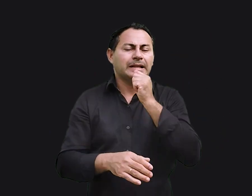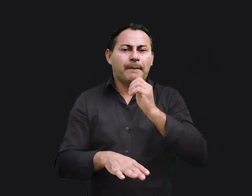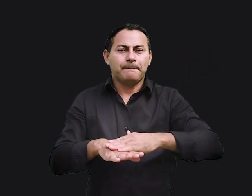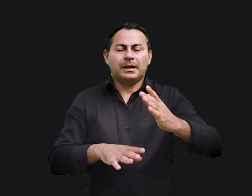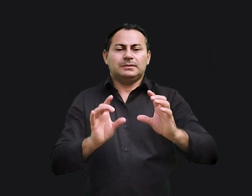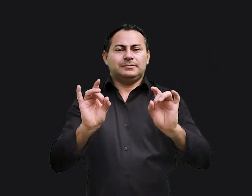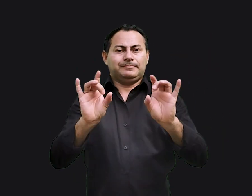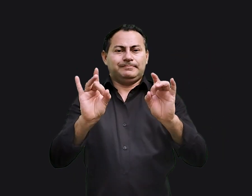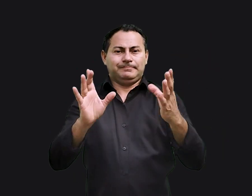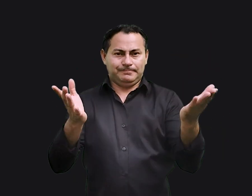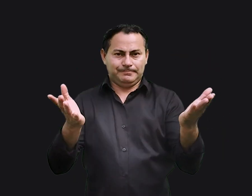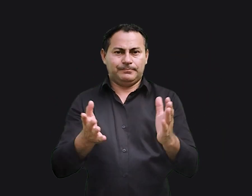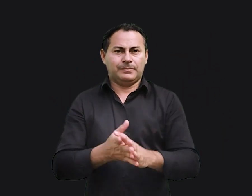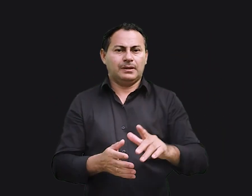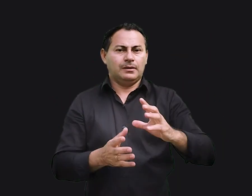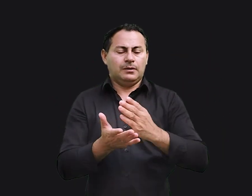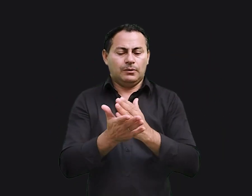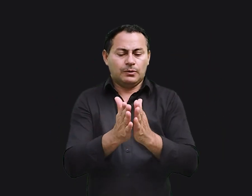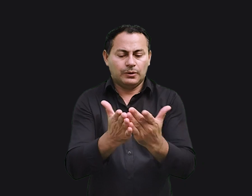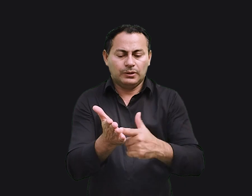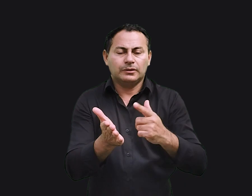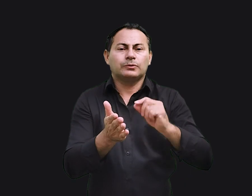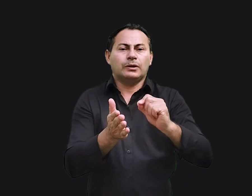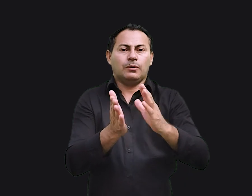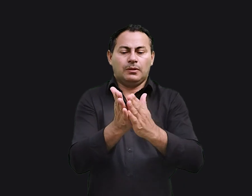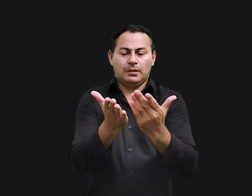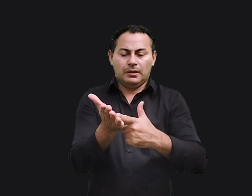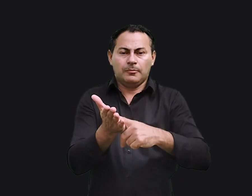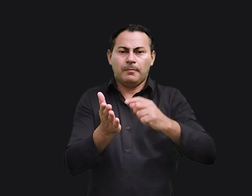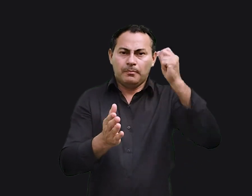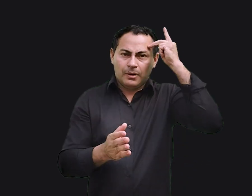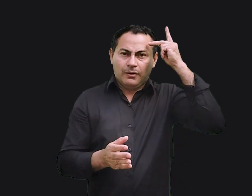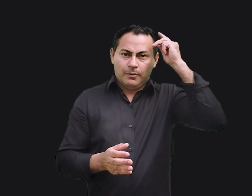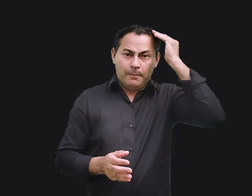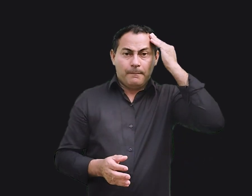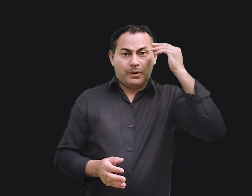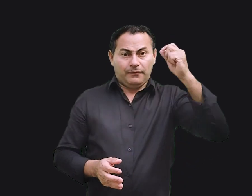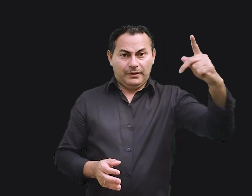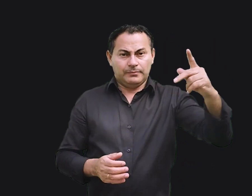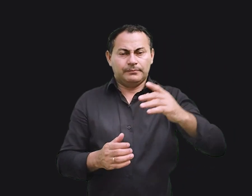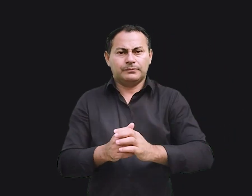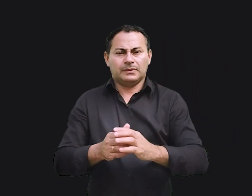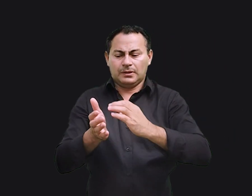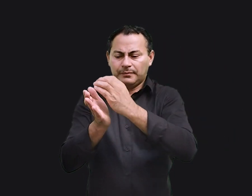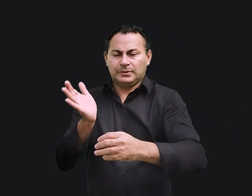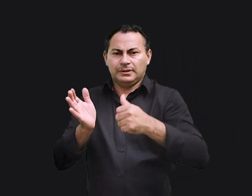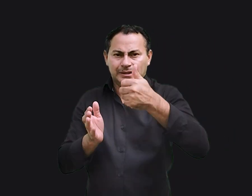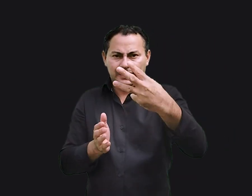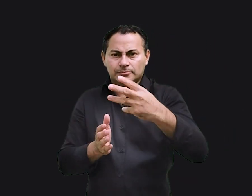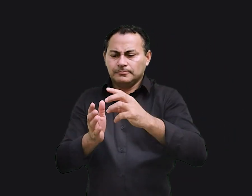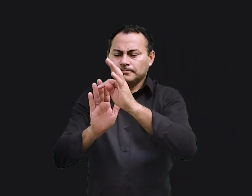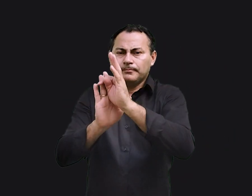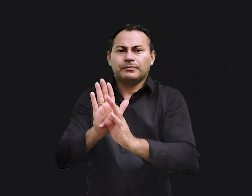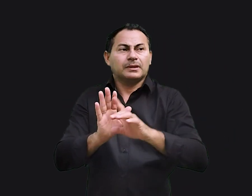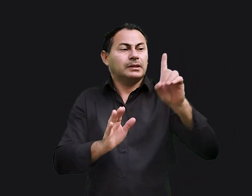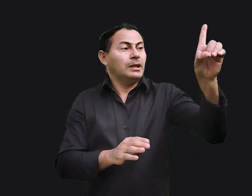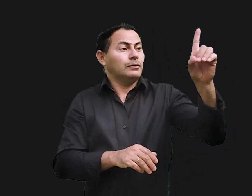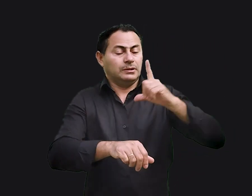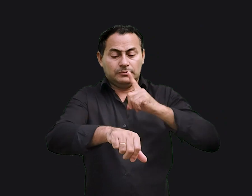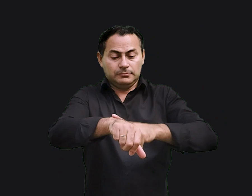ainda mais preciosas que as do livro de Provérbios. No capítulo 3 encontramos um bonito texto que diz que Deus tem um tempo para tudo.